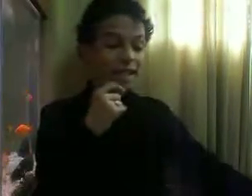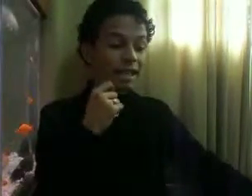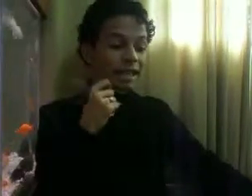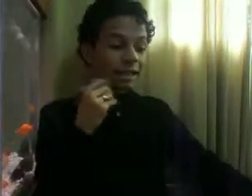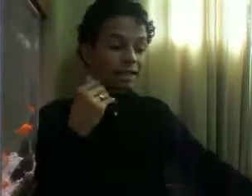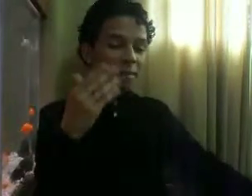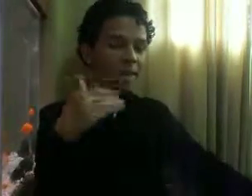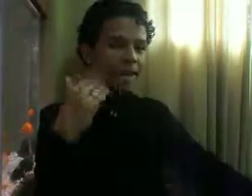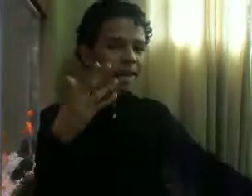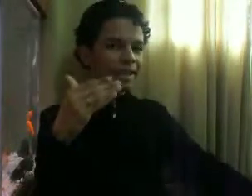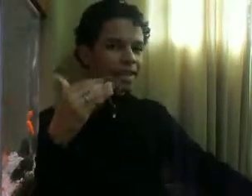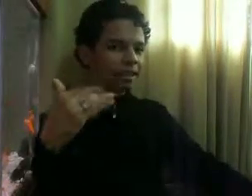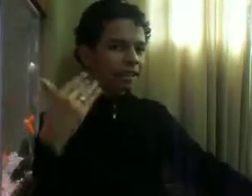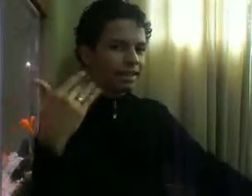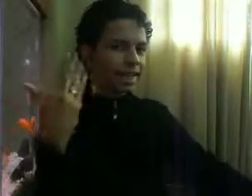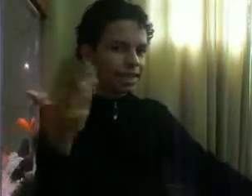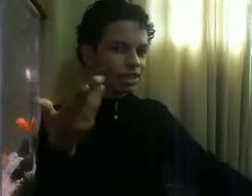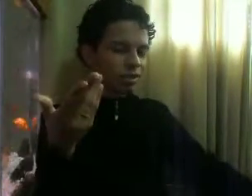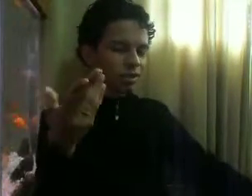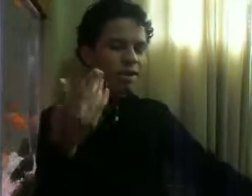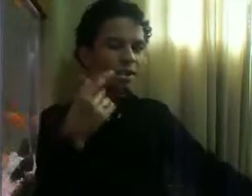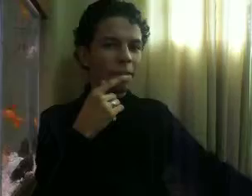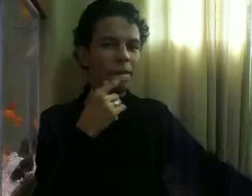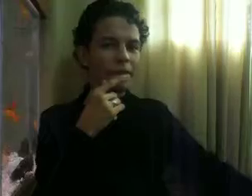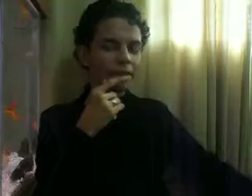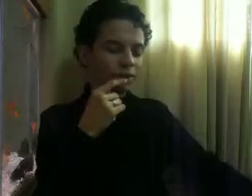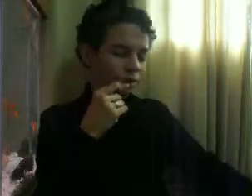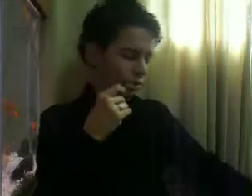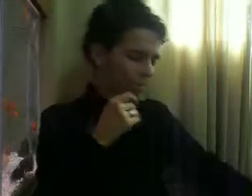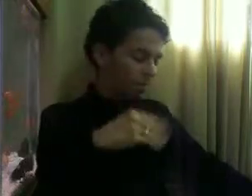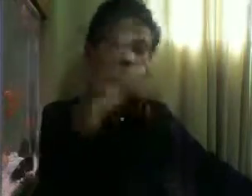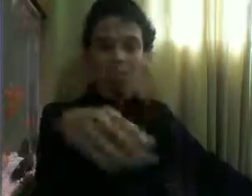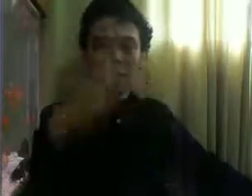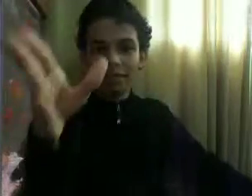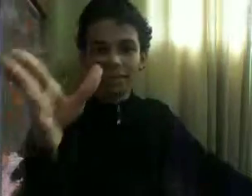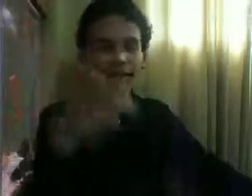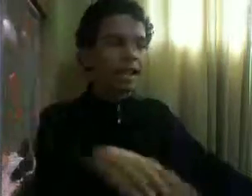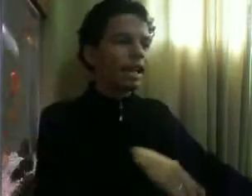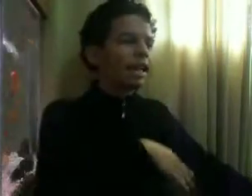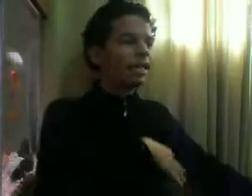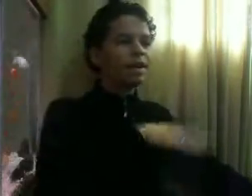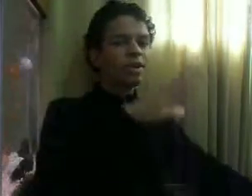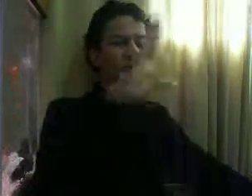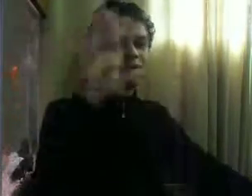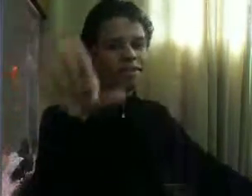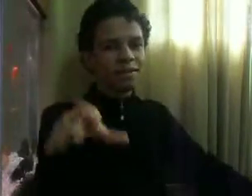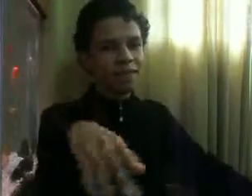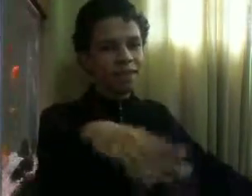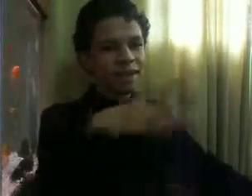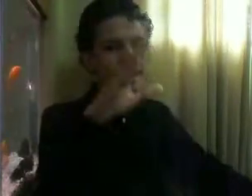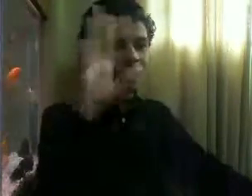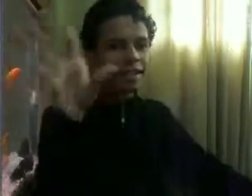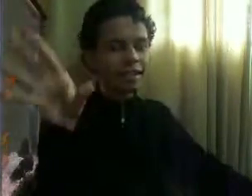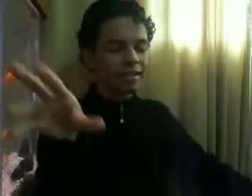Tamanha é a naturalidade Com que ele aborda Esse assunto Bom Enfim Então ele começa A se envolver Aí nesse